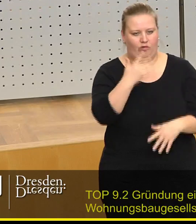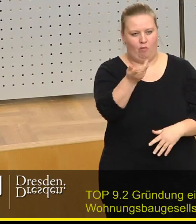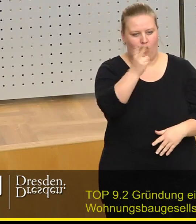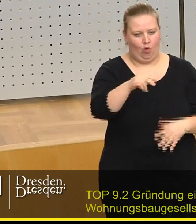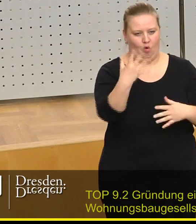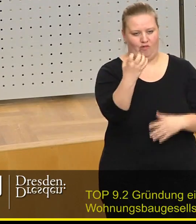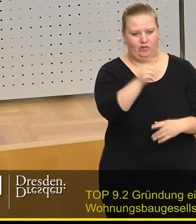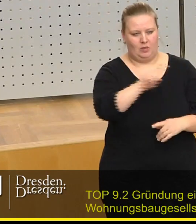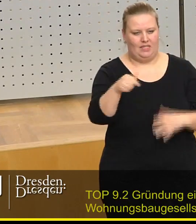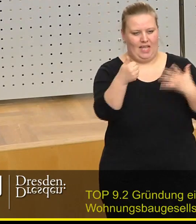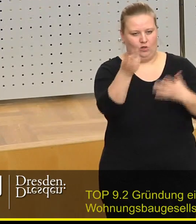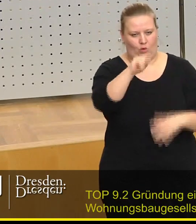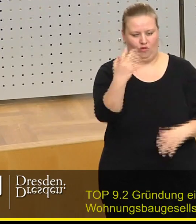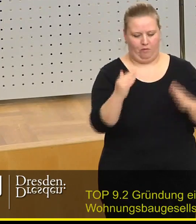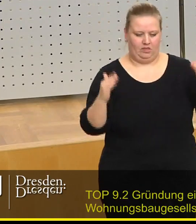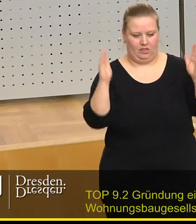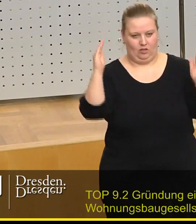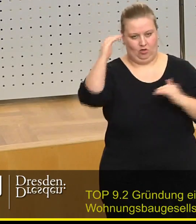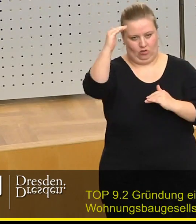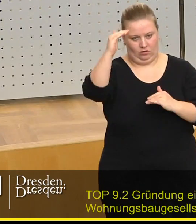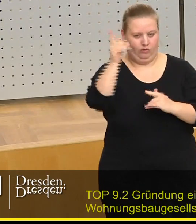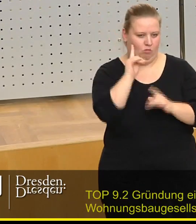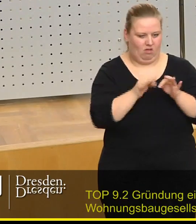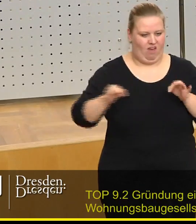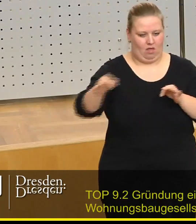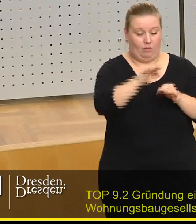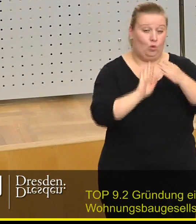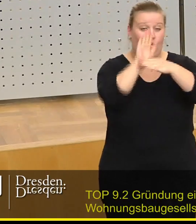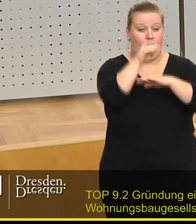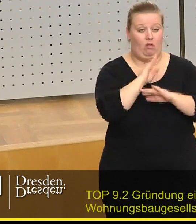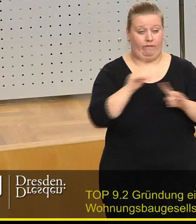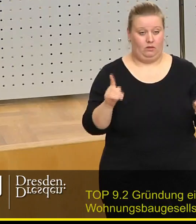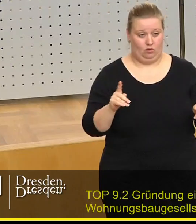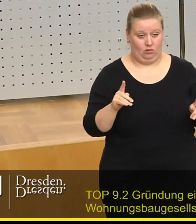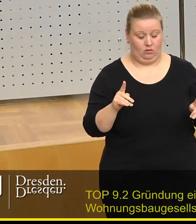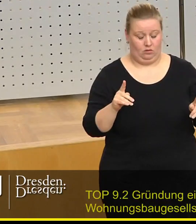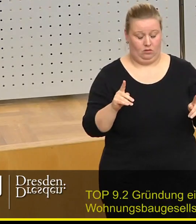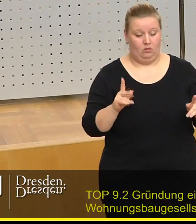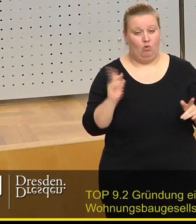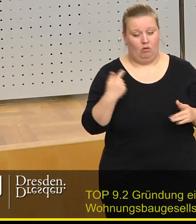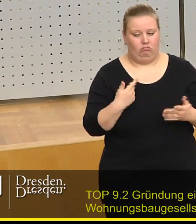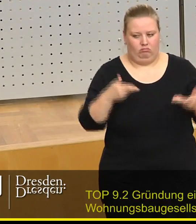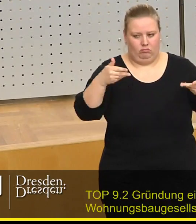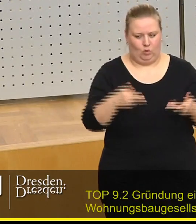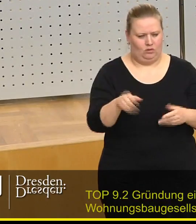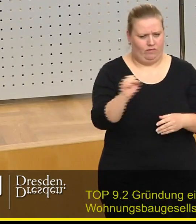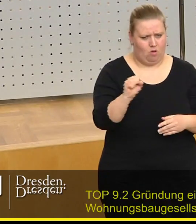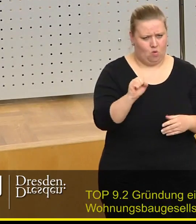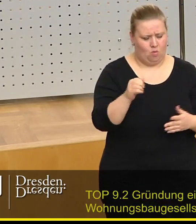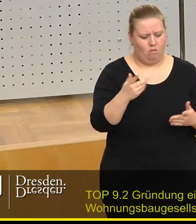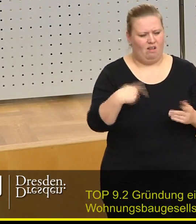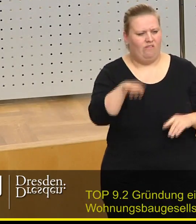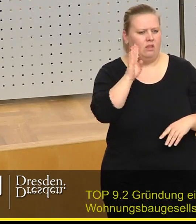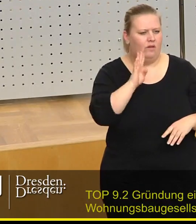,50 Euro bis 6,50 Euro je Quadratmeter nicht überschritten wird. Begründet ist das, damit